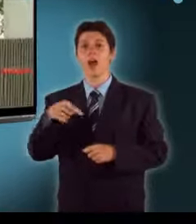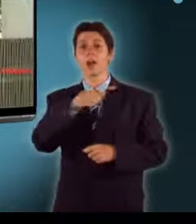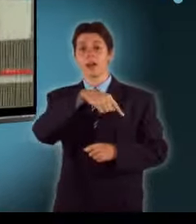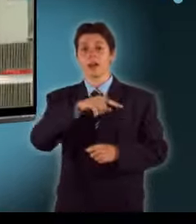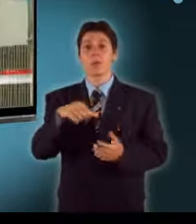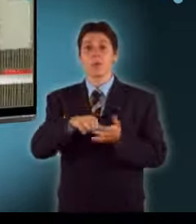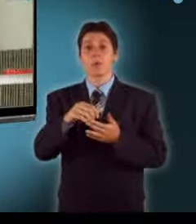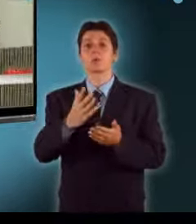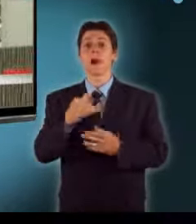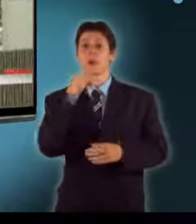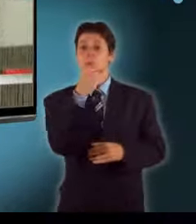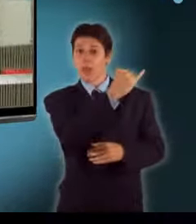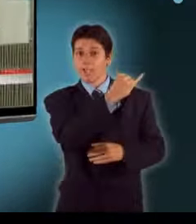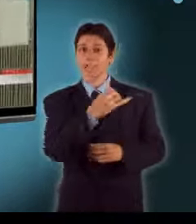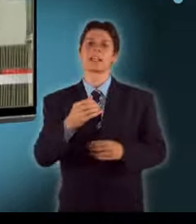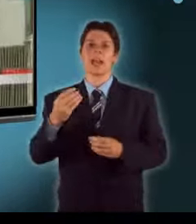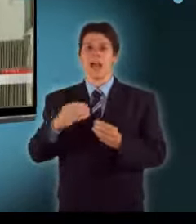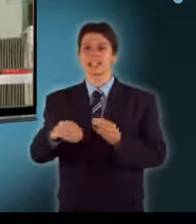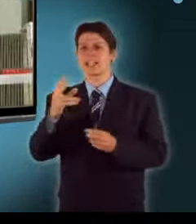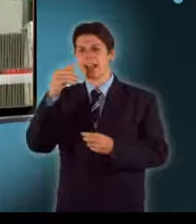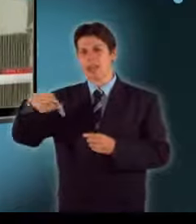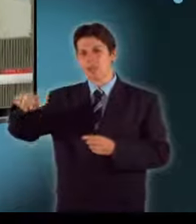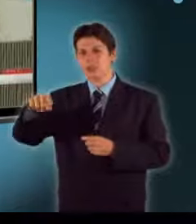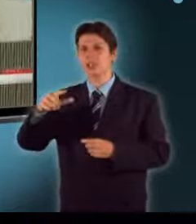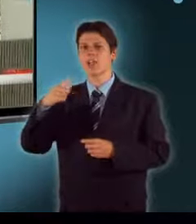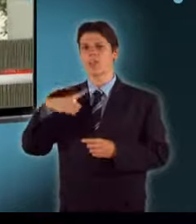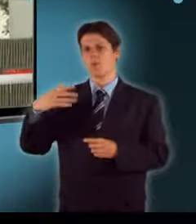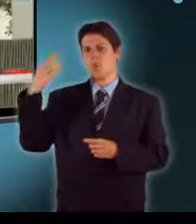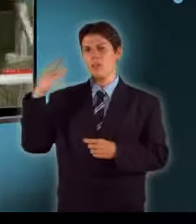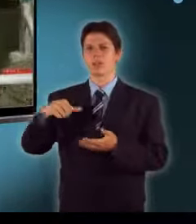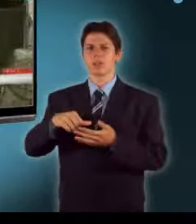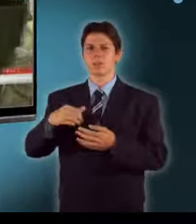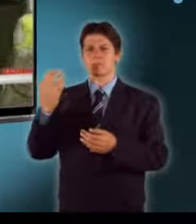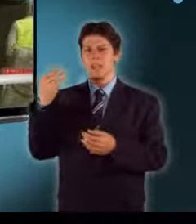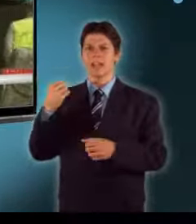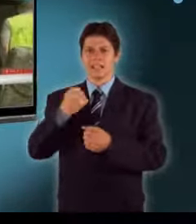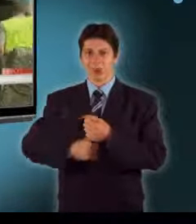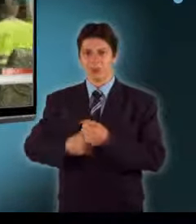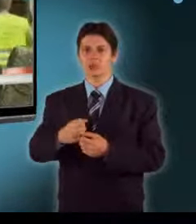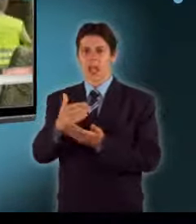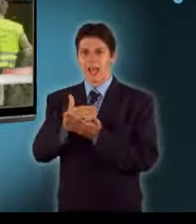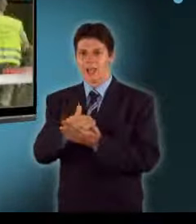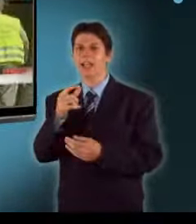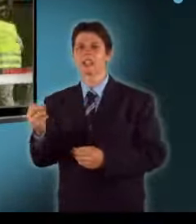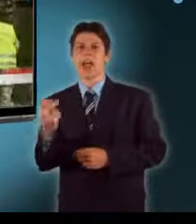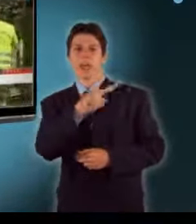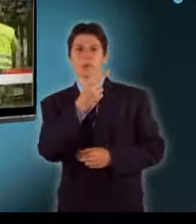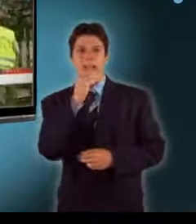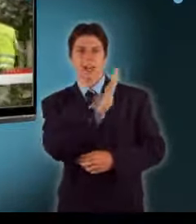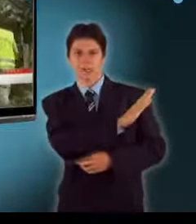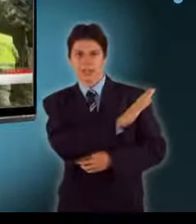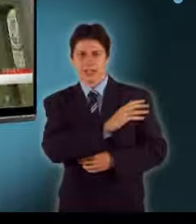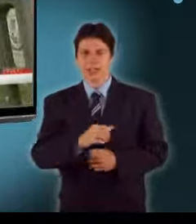belül elküldi nekik a kislétai gyilkosság adatait. A kormányfő ezekben a percekben találkozik a rendészeti miniszterrel és a rendőri